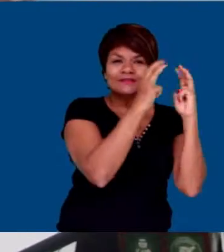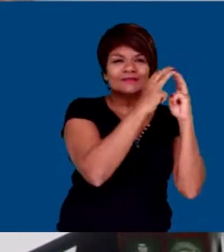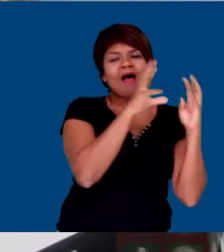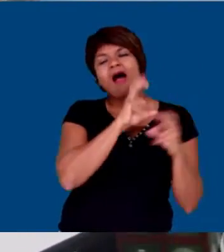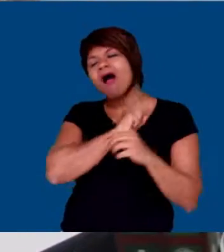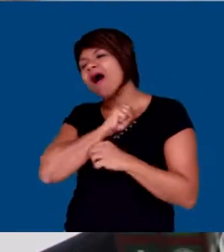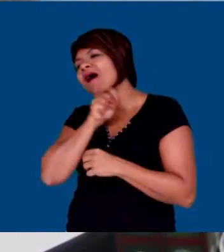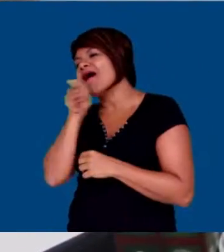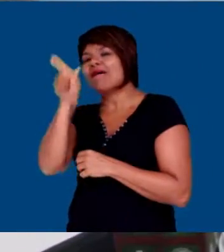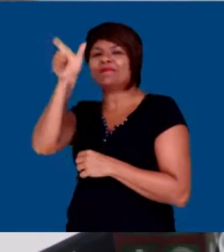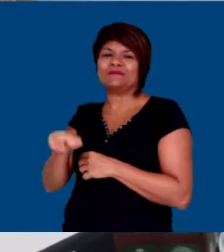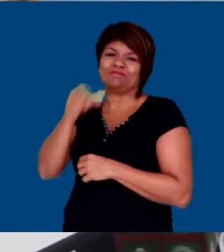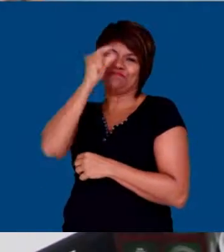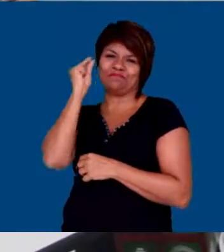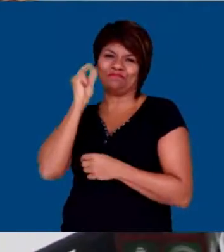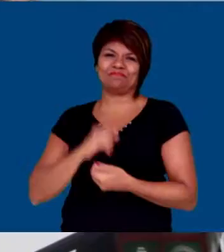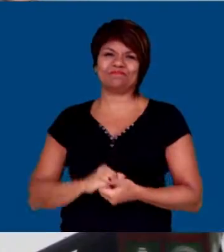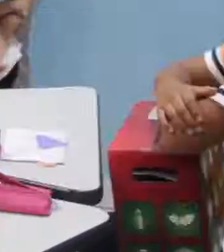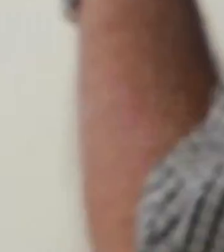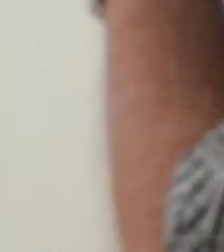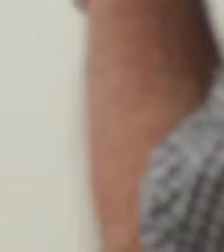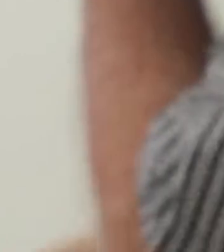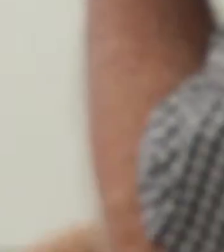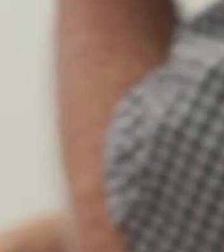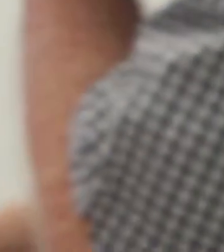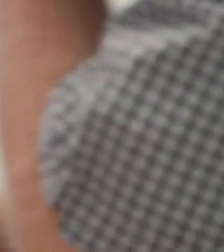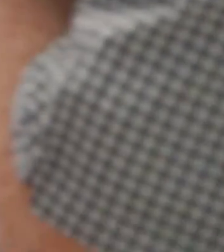muito amada por todos da instituição.